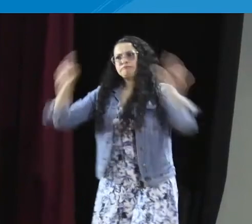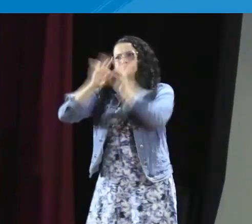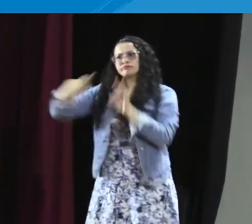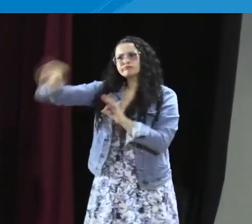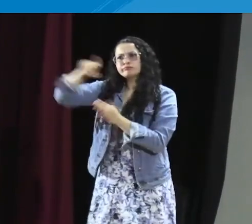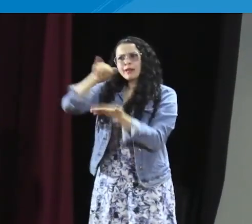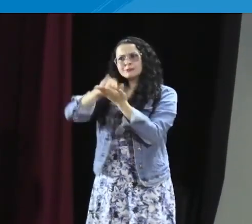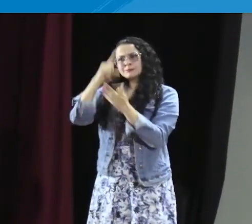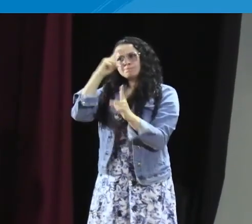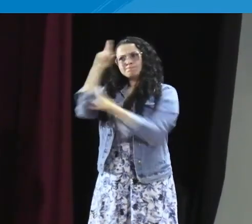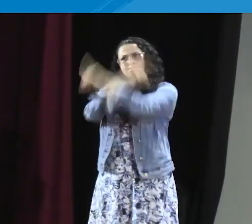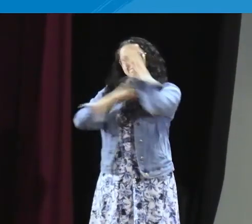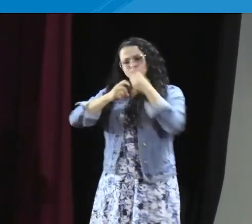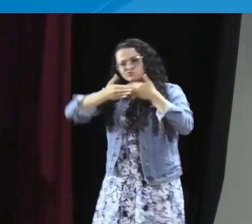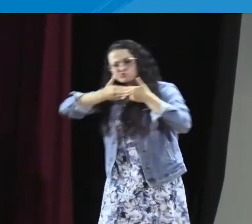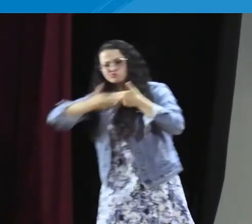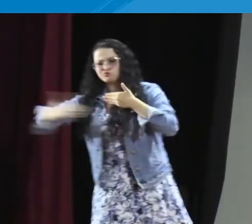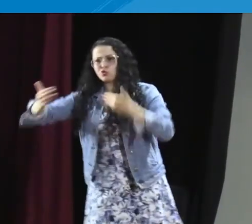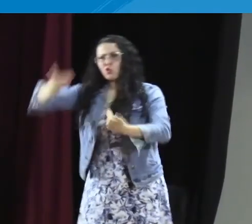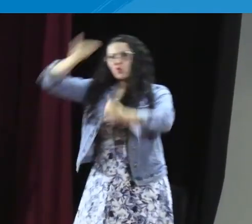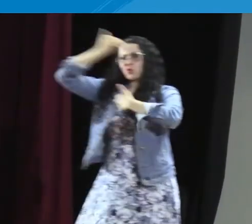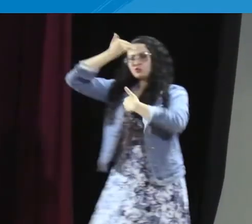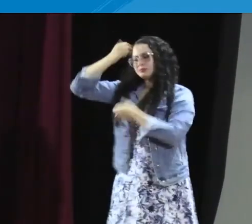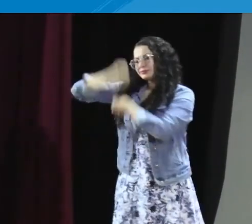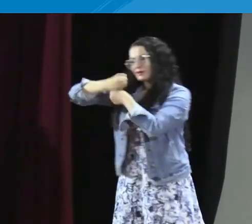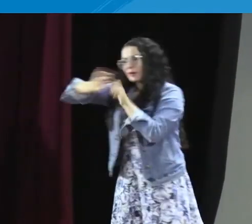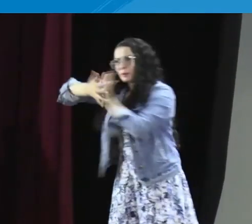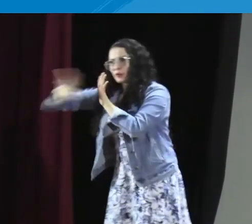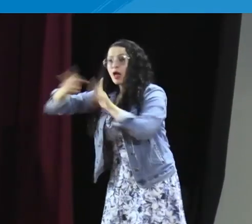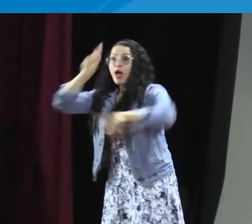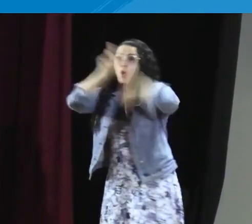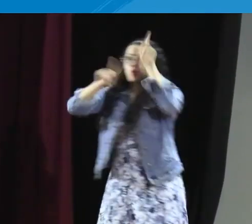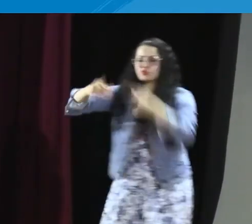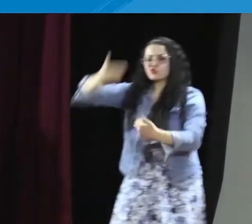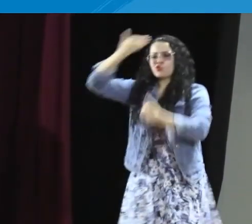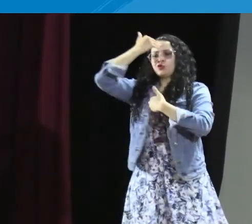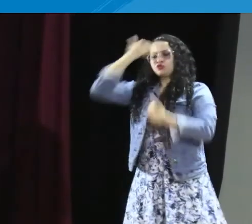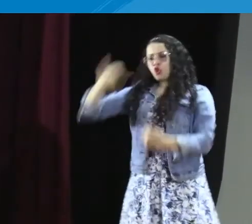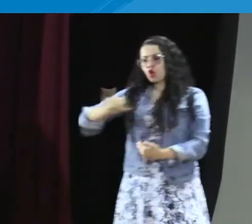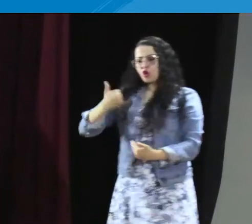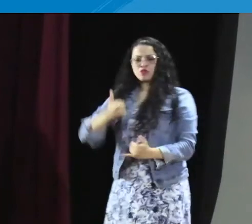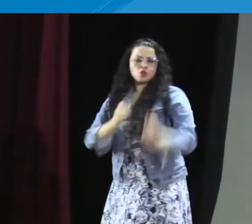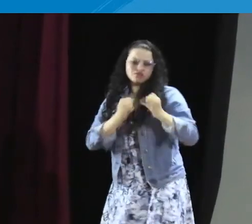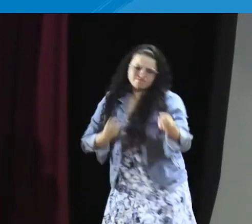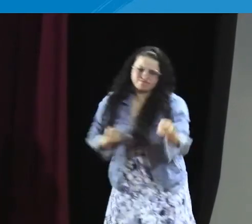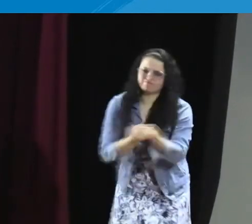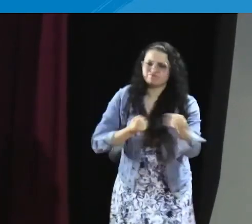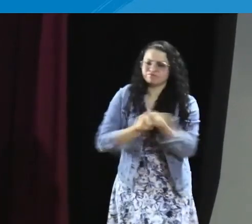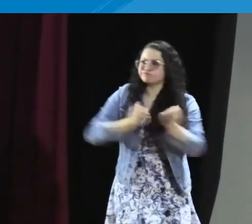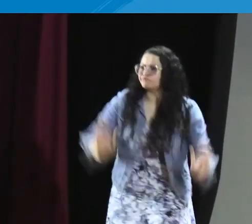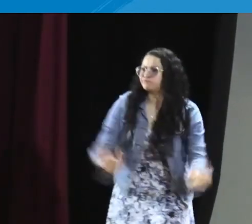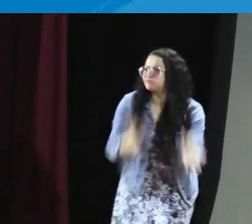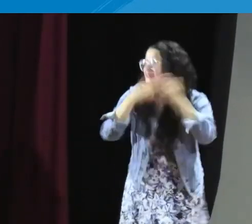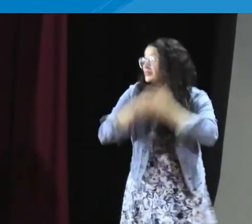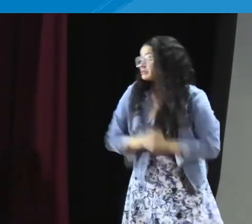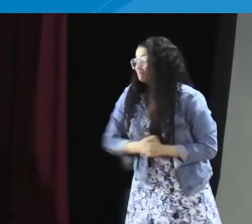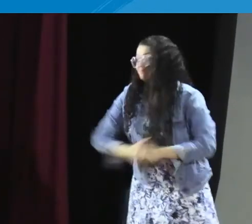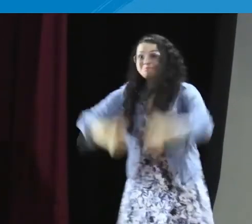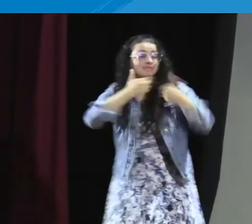salir a hacer una participación plena ante la sociedad. Son esas reflexiones que nos dejan Verónica y Diego que podamos trabajar en pro